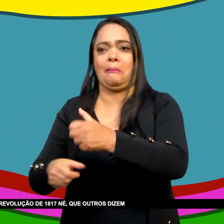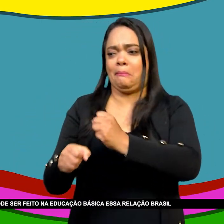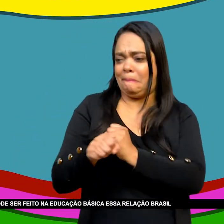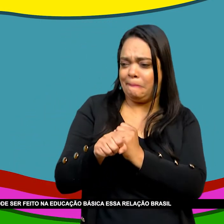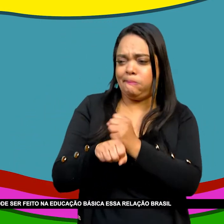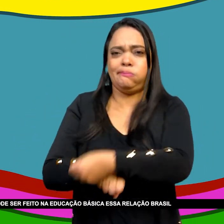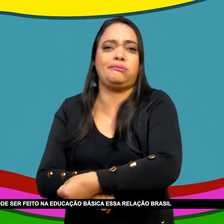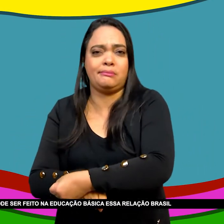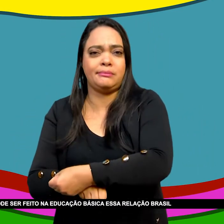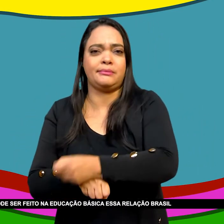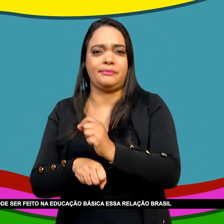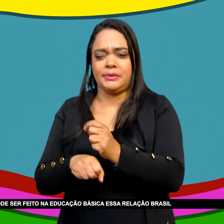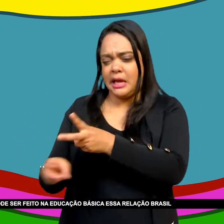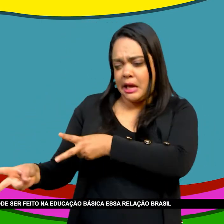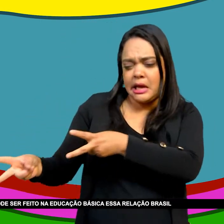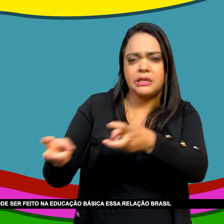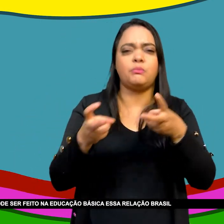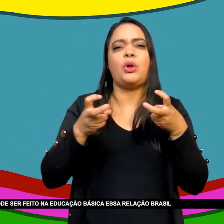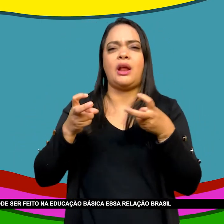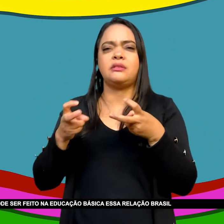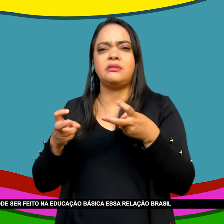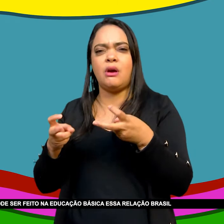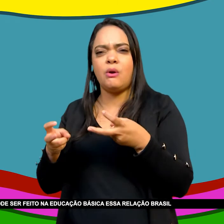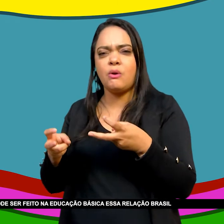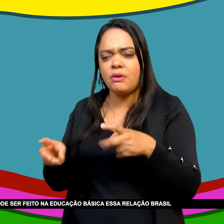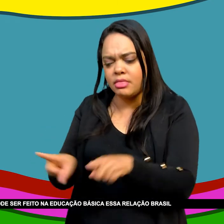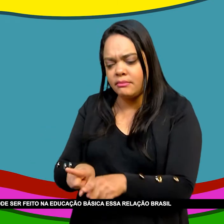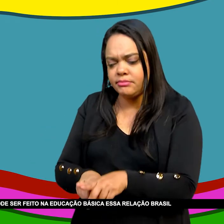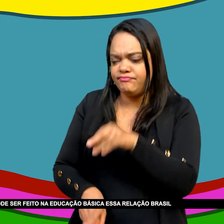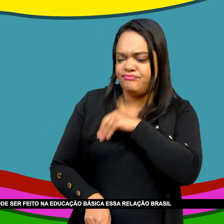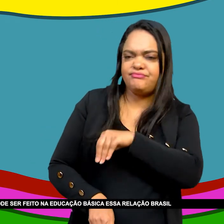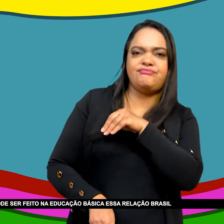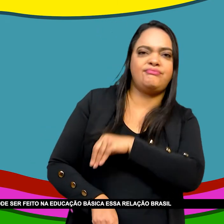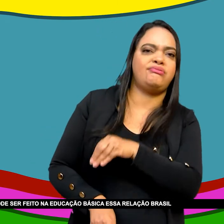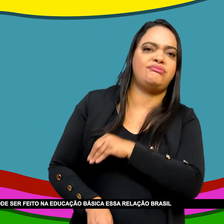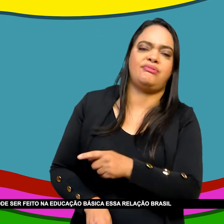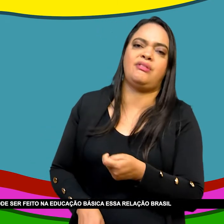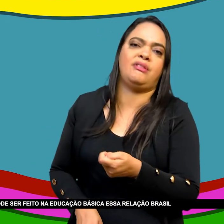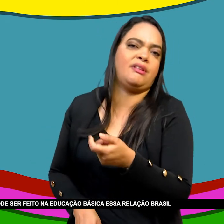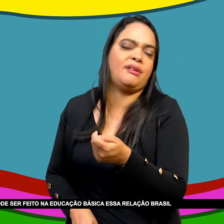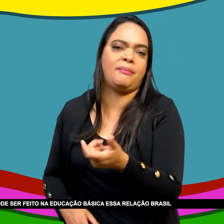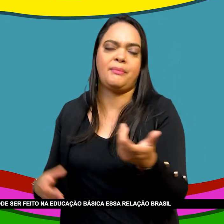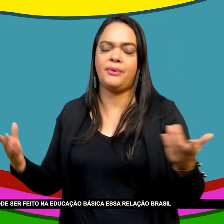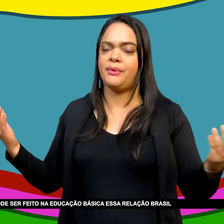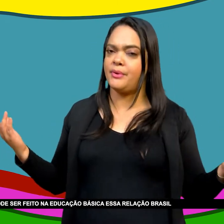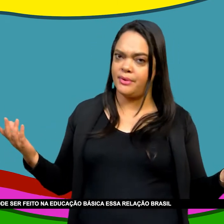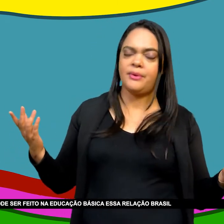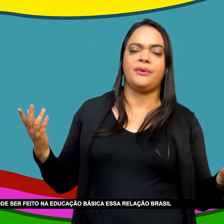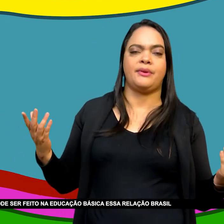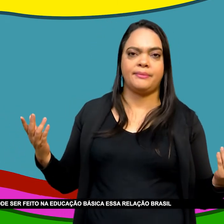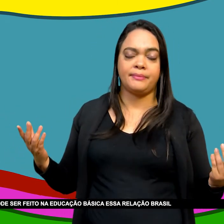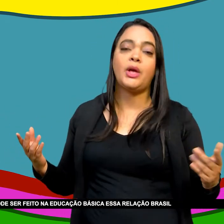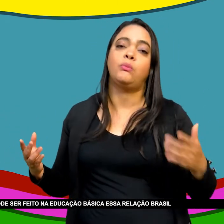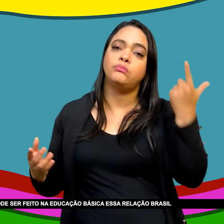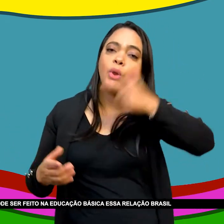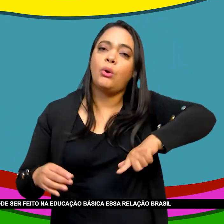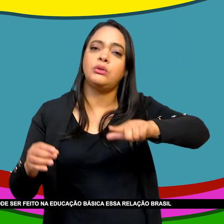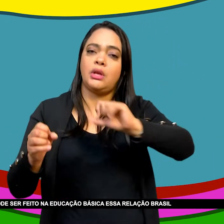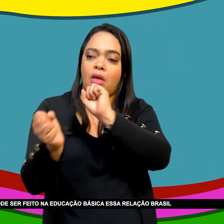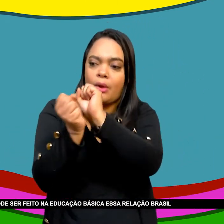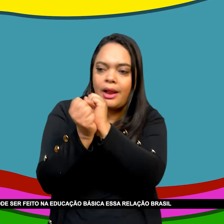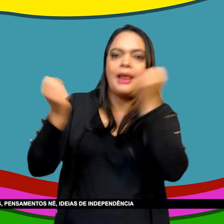dizem E a Confederação do Equador De 1824 Como que isso pode ser feito Na educação básica